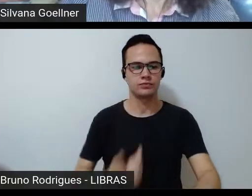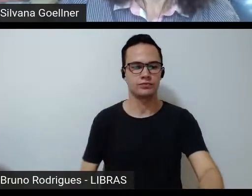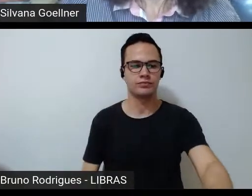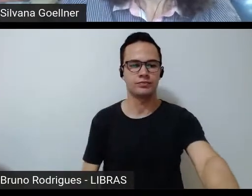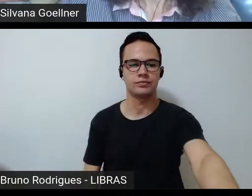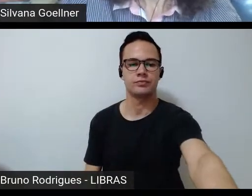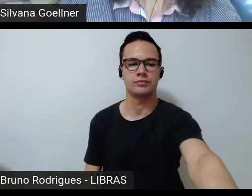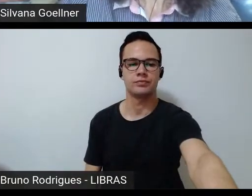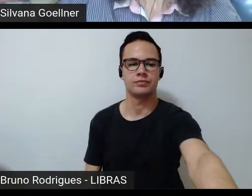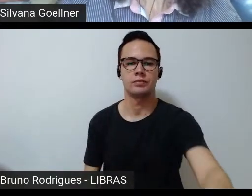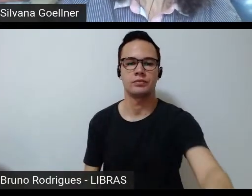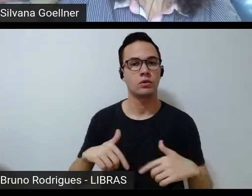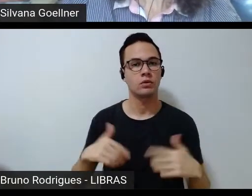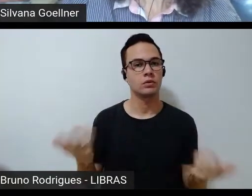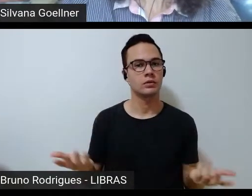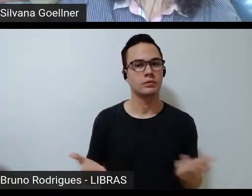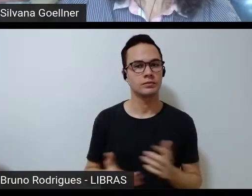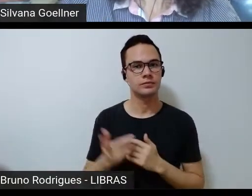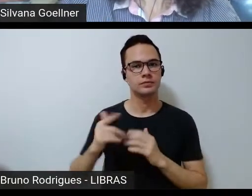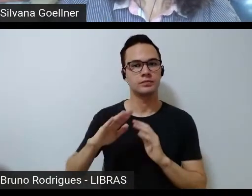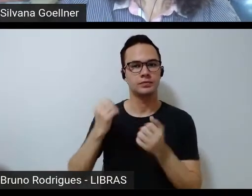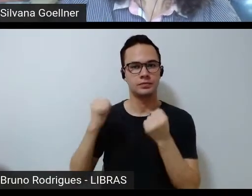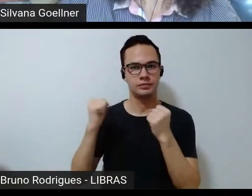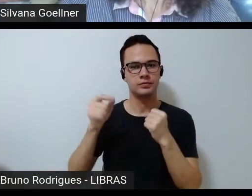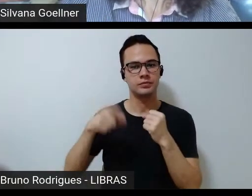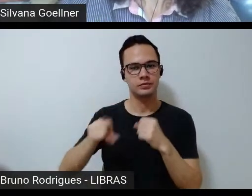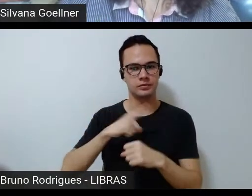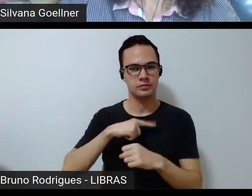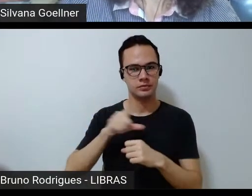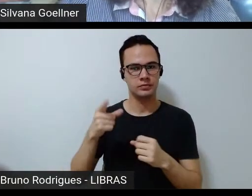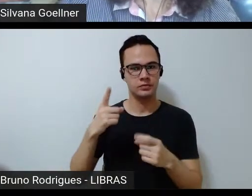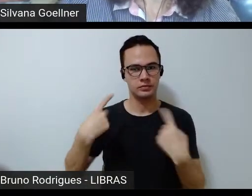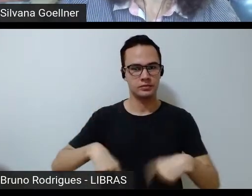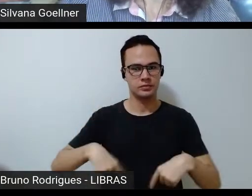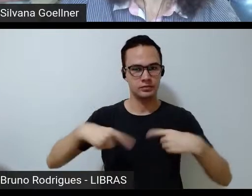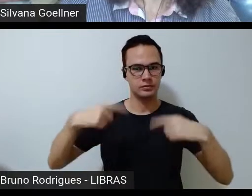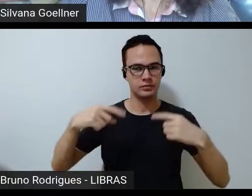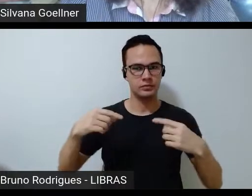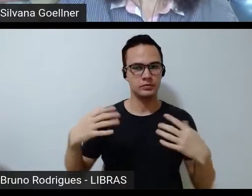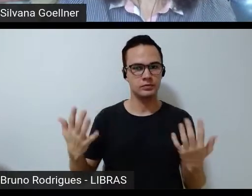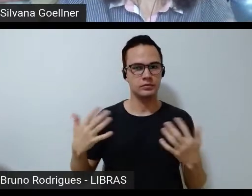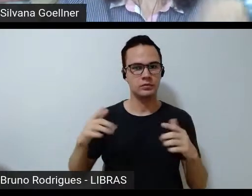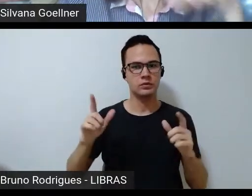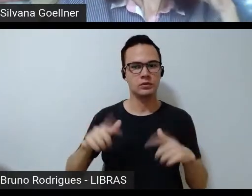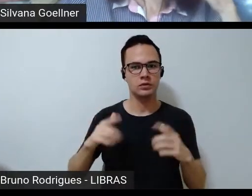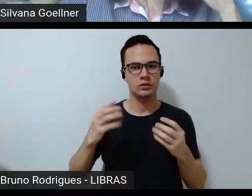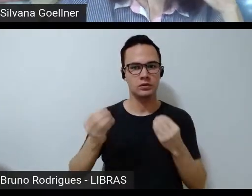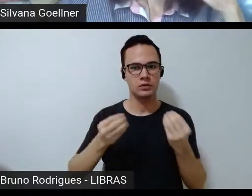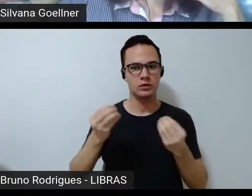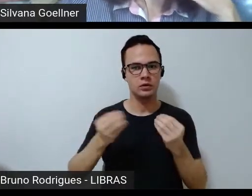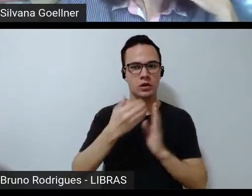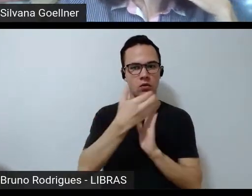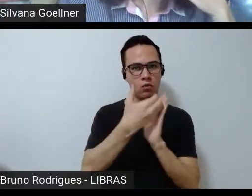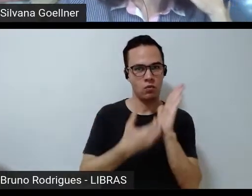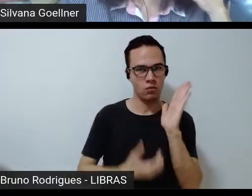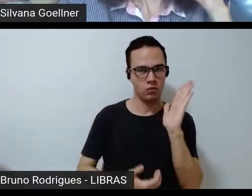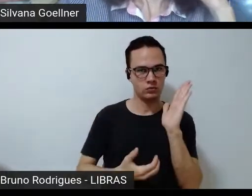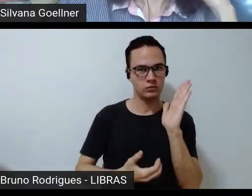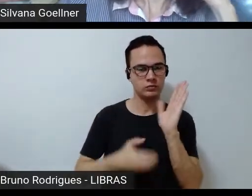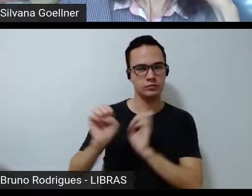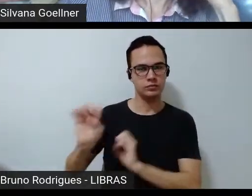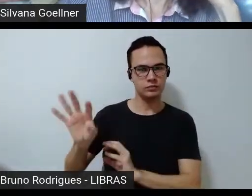Qual é o espaço na educação física que a gente tem para discutir isso? Qual é o ambiente? No currículo de